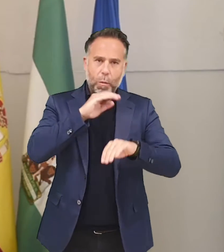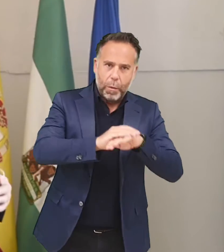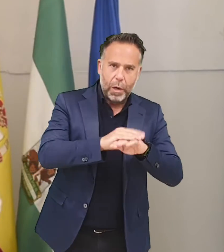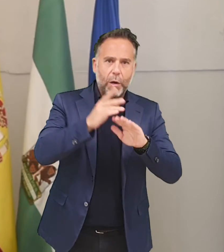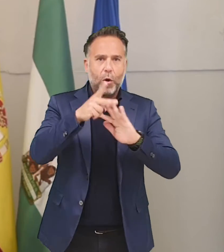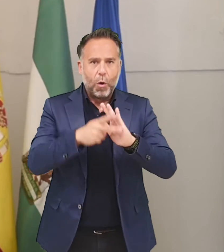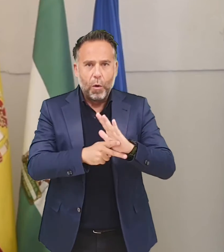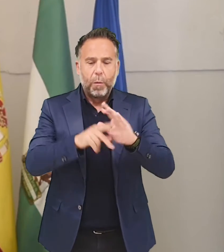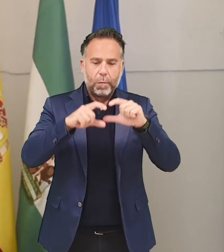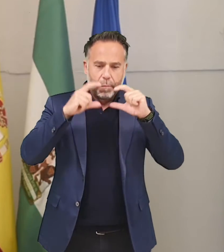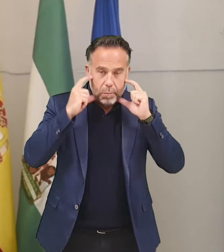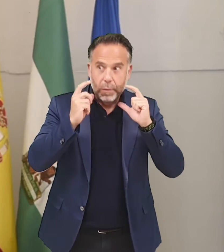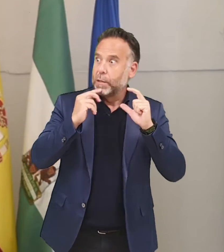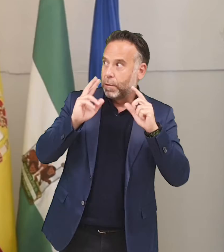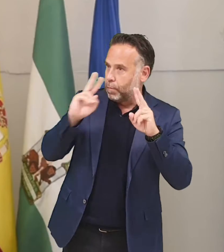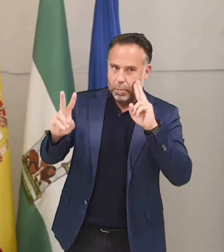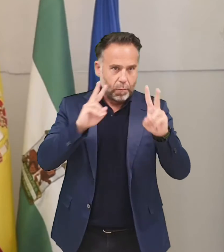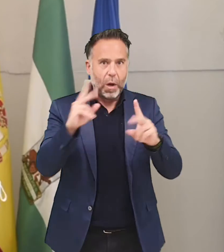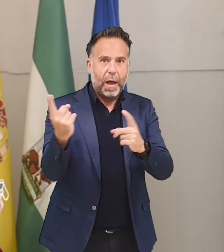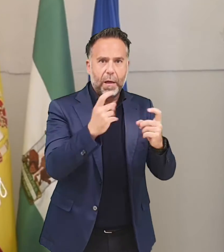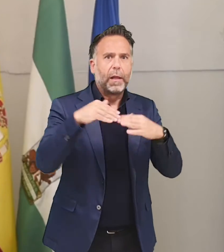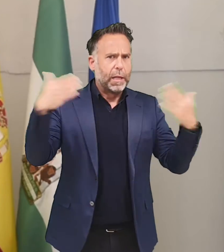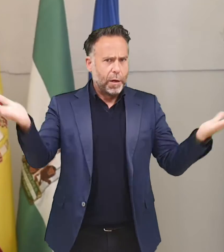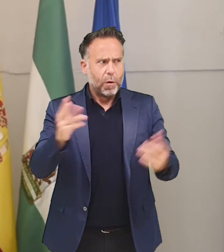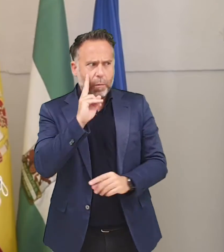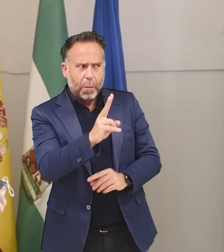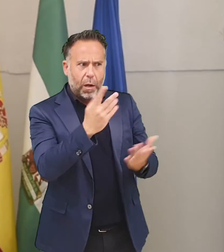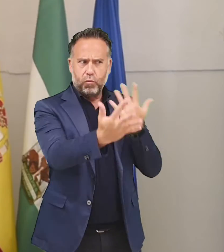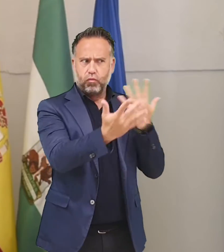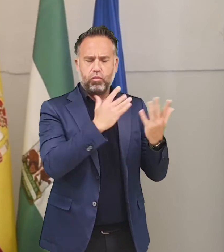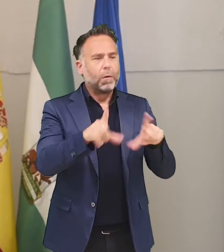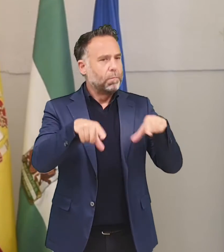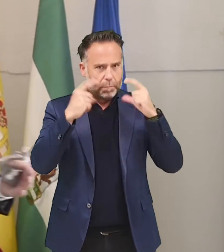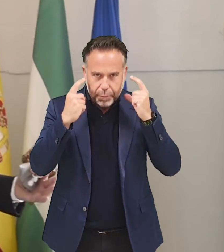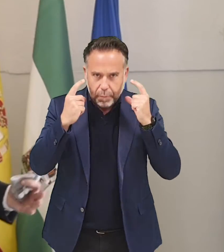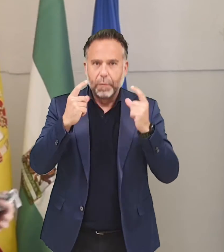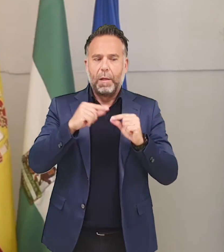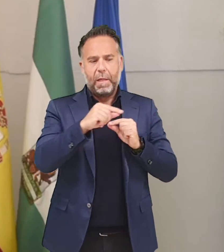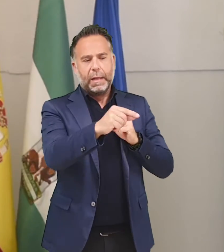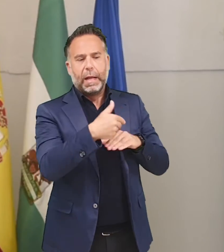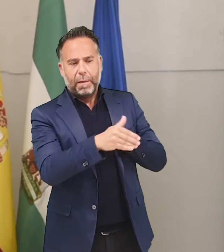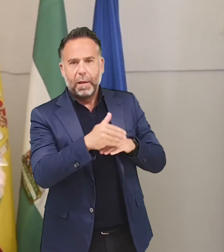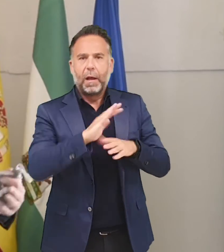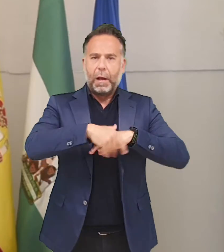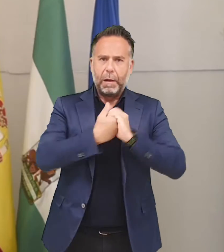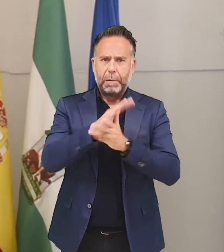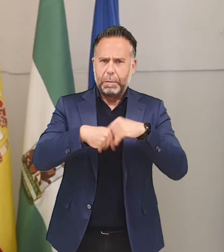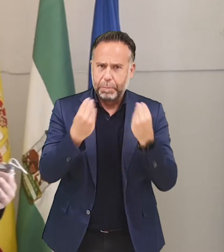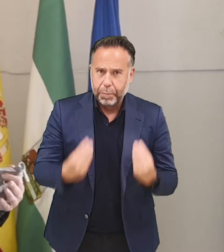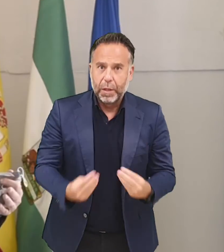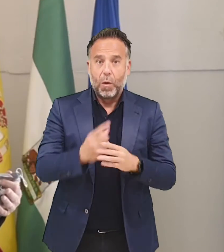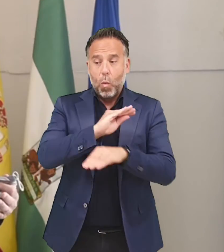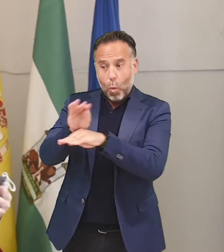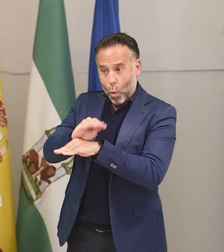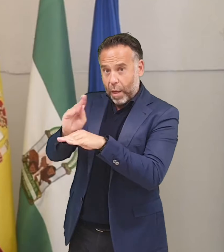que se han marcado, utilizando la mascarilla cuando vemos que es necesario, en interiores todavía, en exteriores hay mucha gente, distancia, higiene,